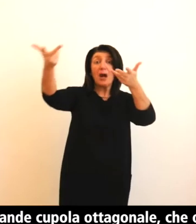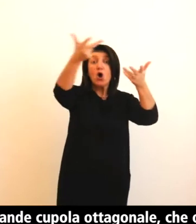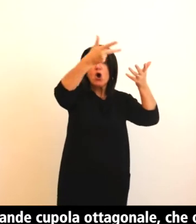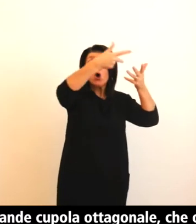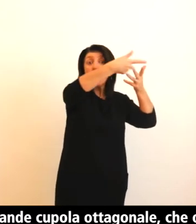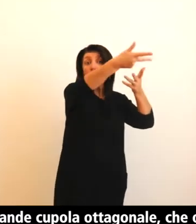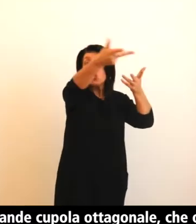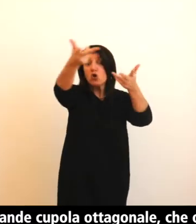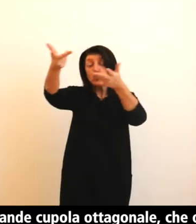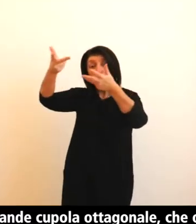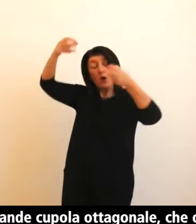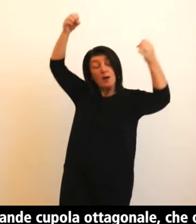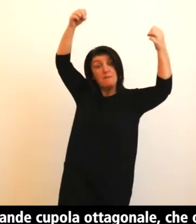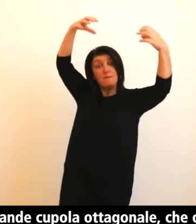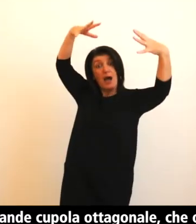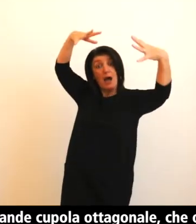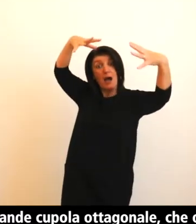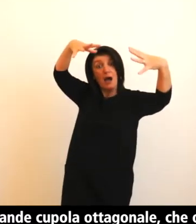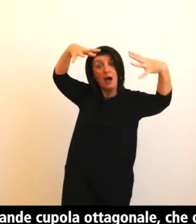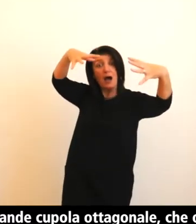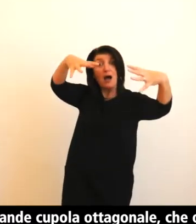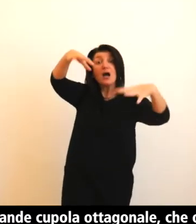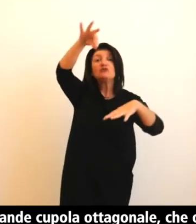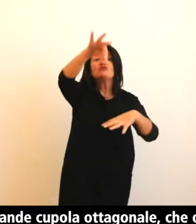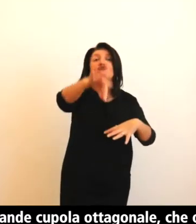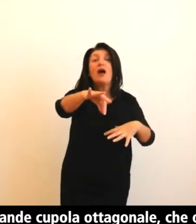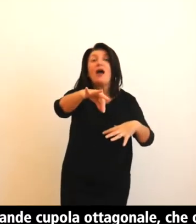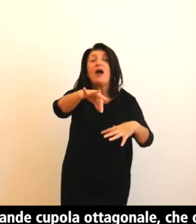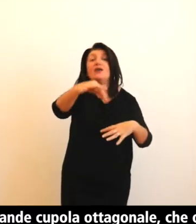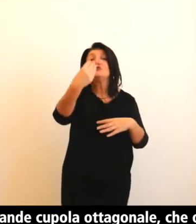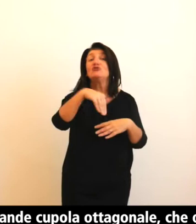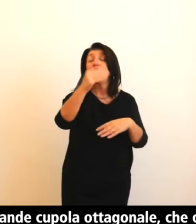altare dorato sormontato da un ciborio numero 6.